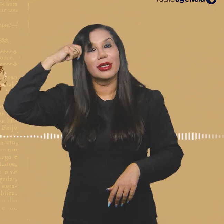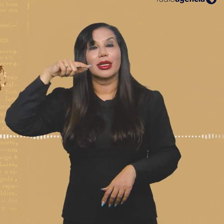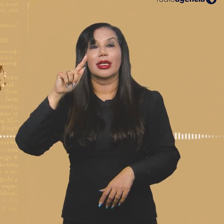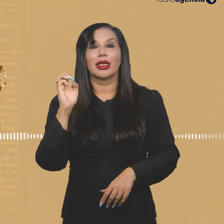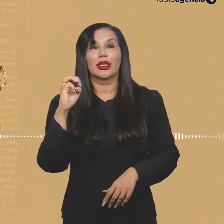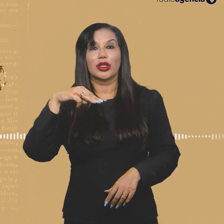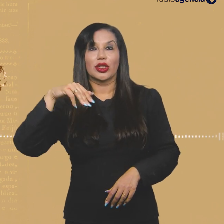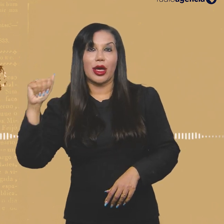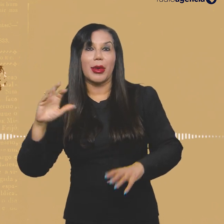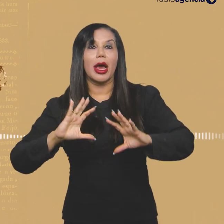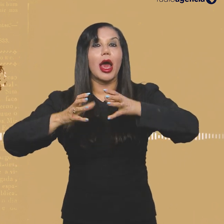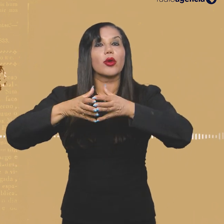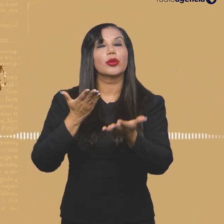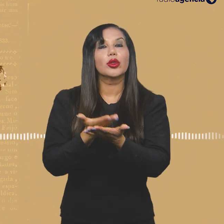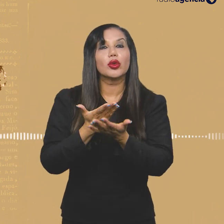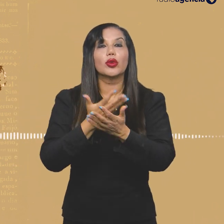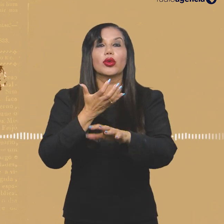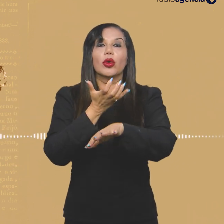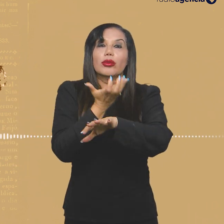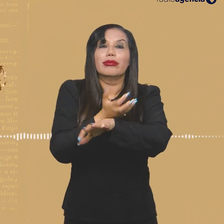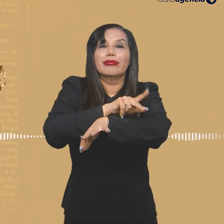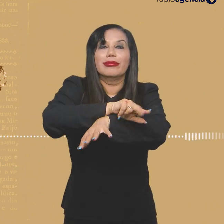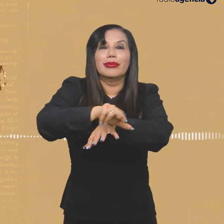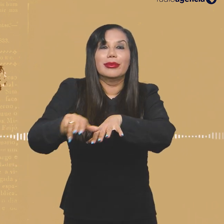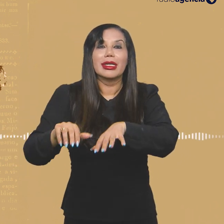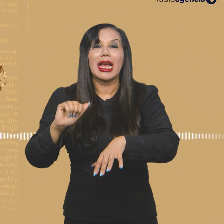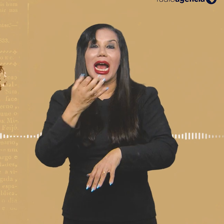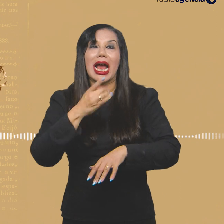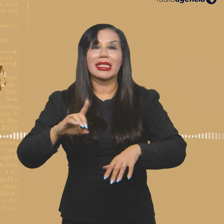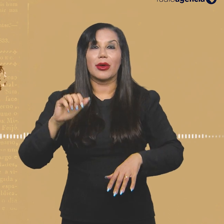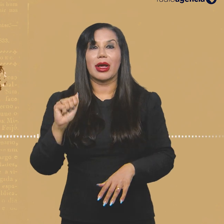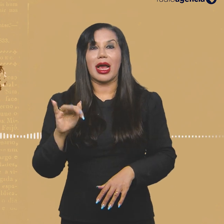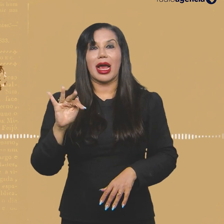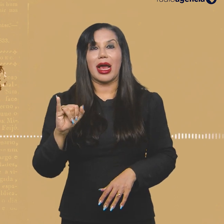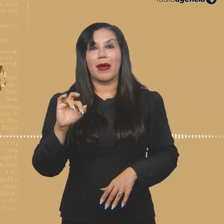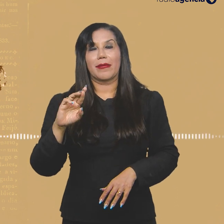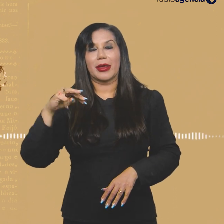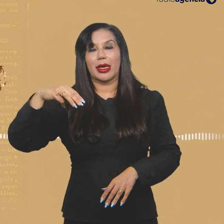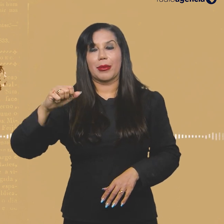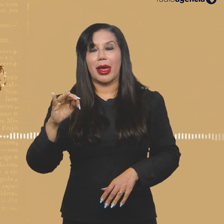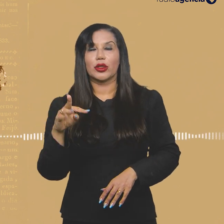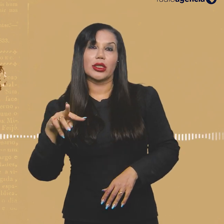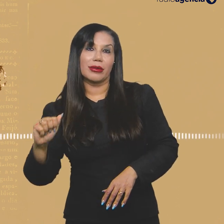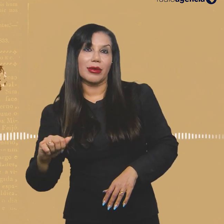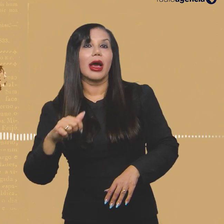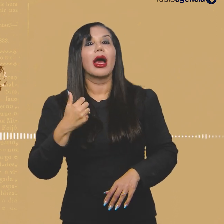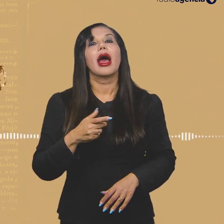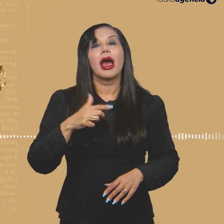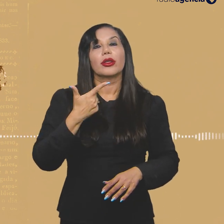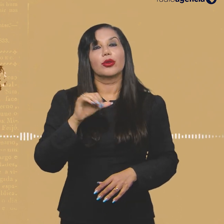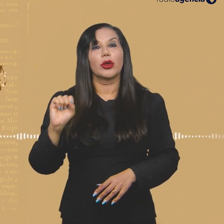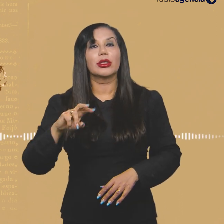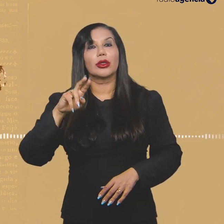GEMA é o Grupo de Estudos Multidisciplinares da Ação Afirmativa, criado em 2008 dentro do